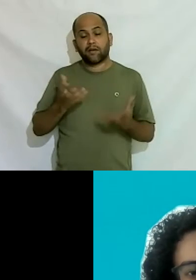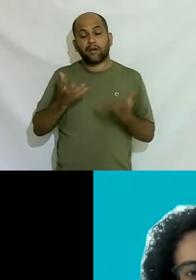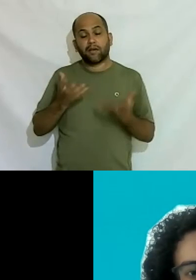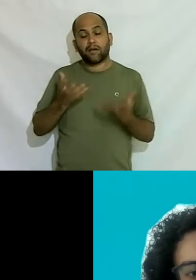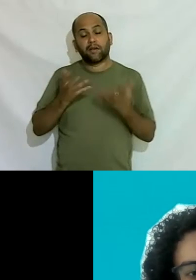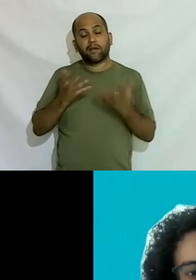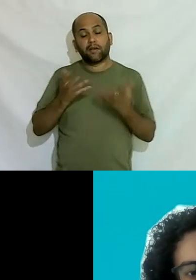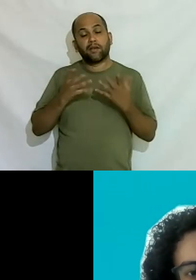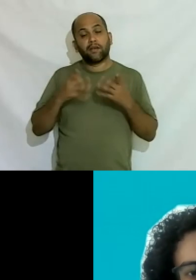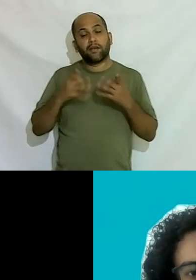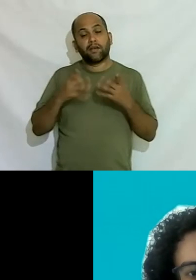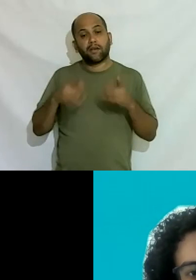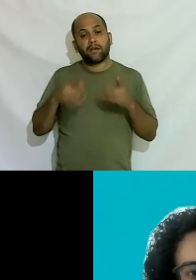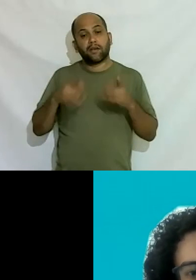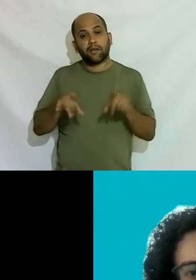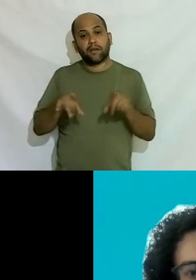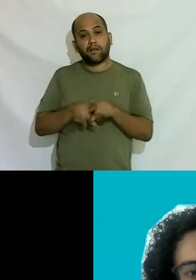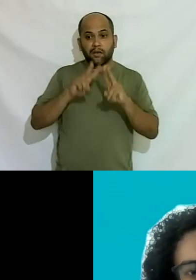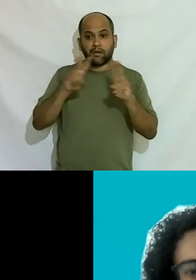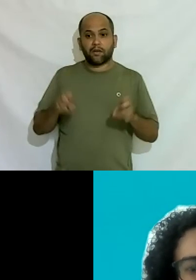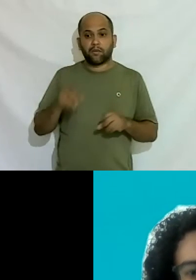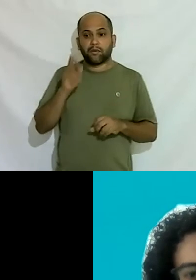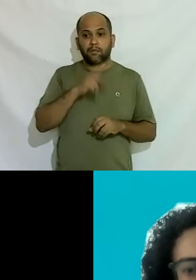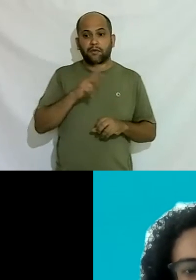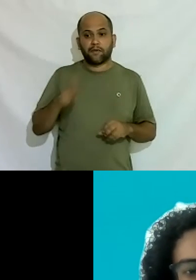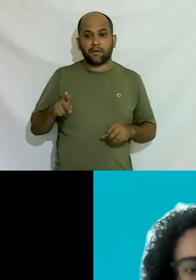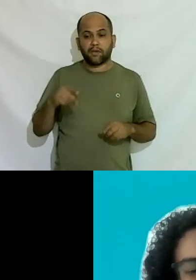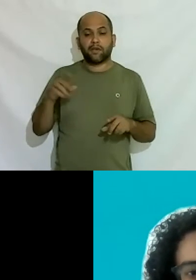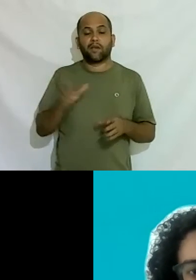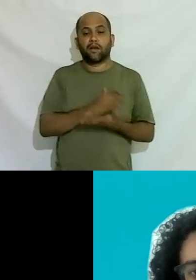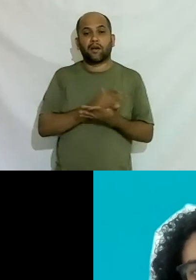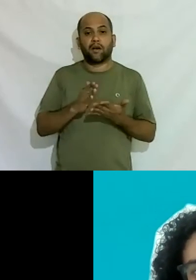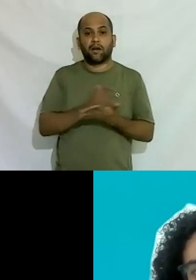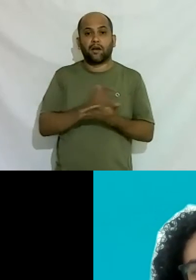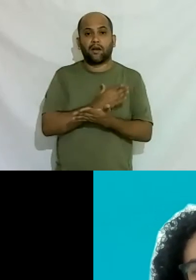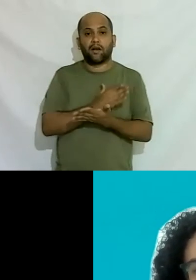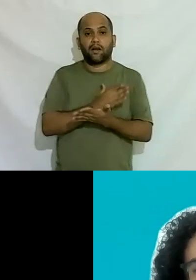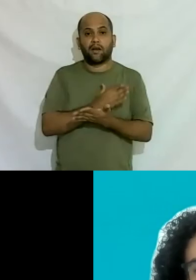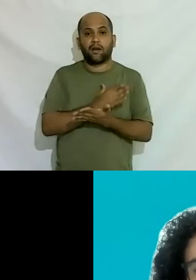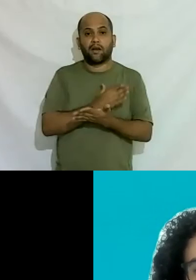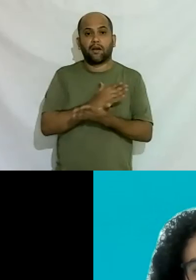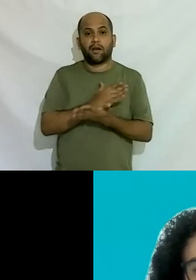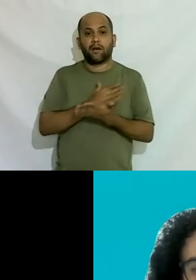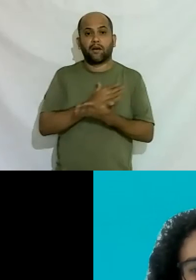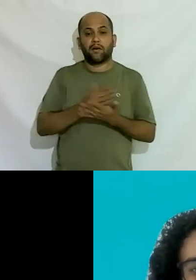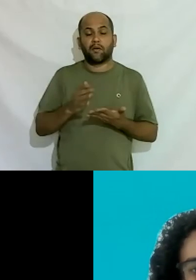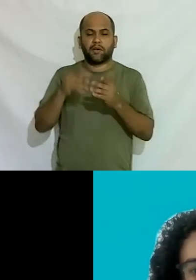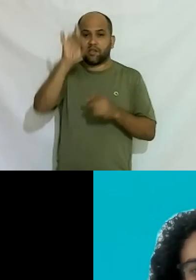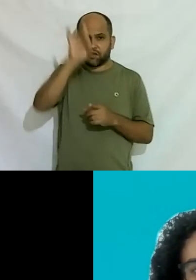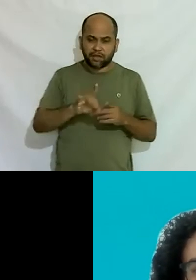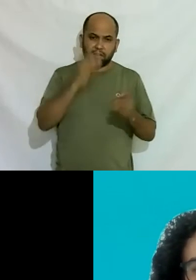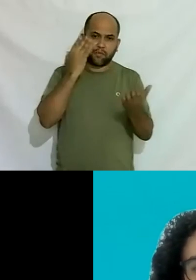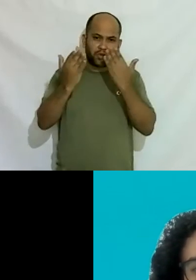falar se tiverem professores aqui de determinadas áreas eu faço palestras específicas para direito para psicologia para